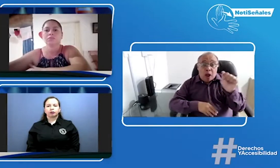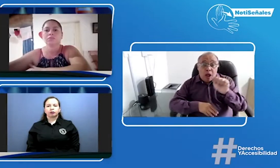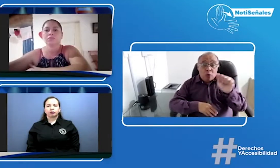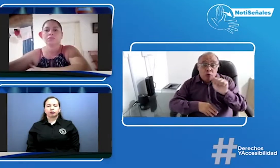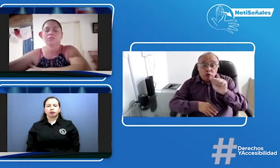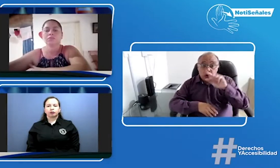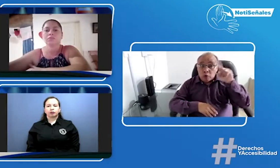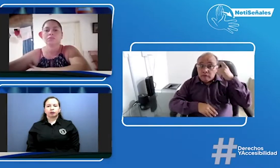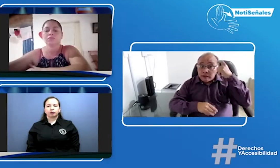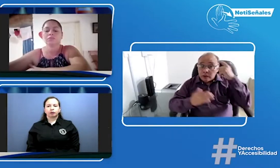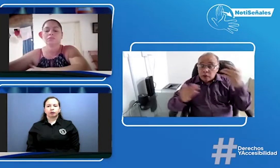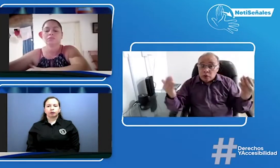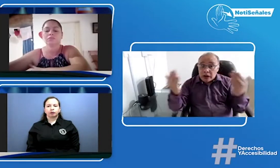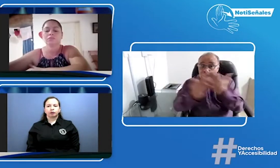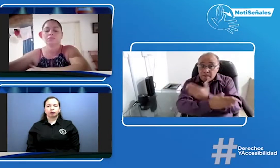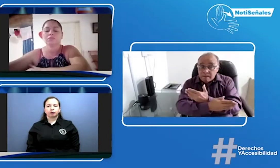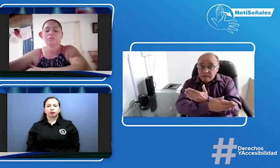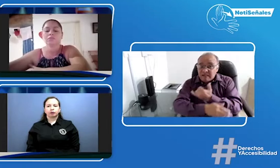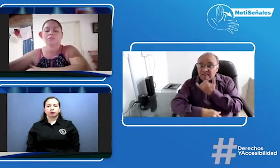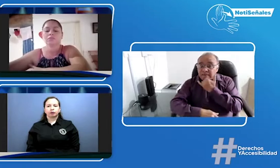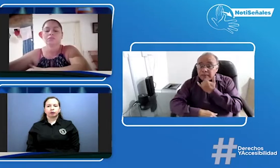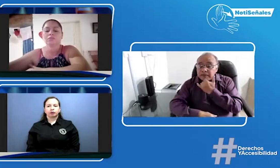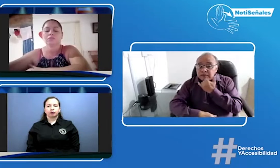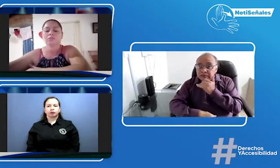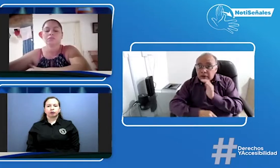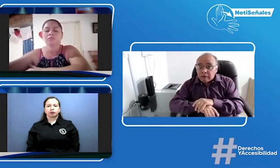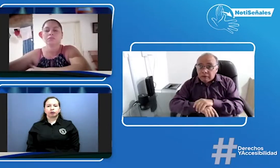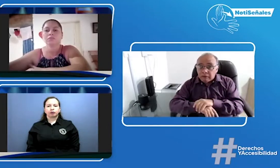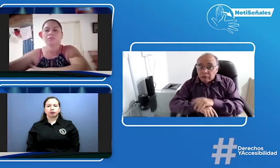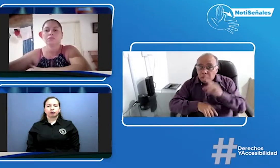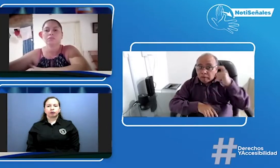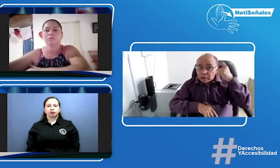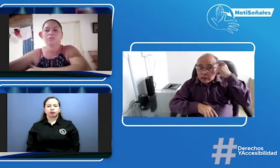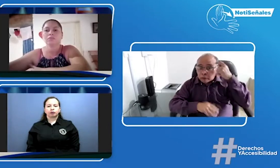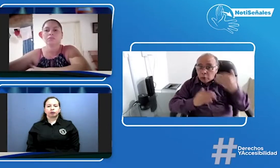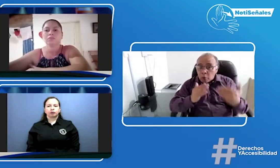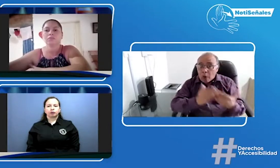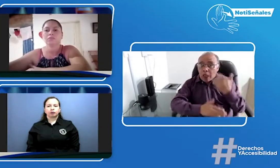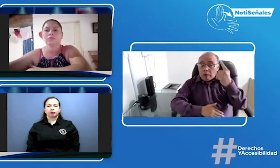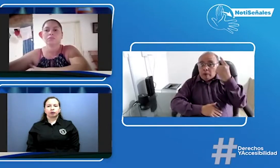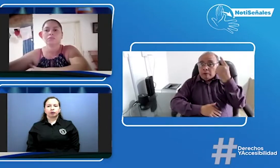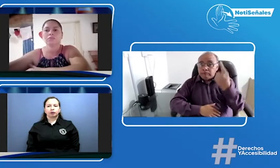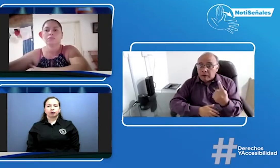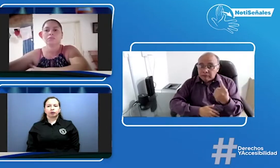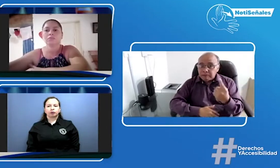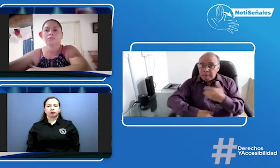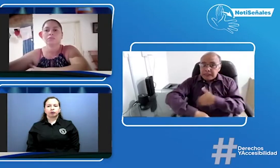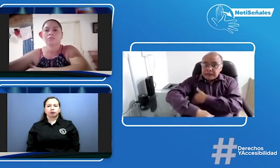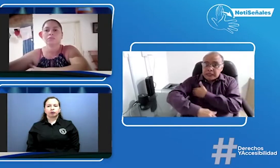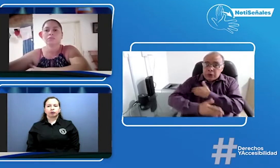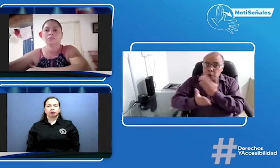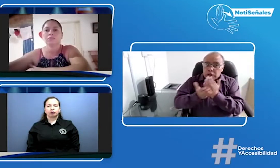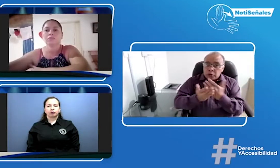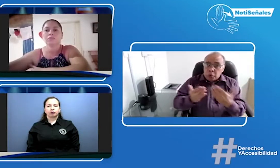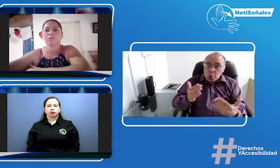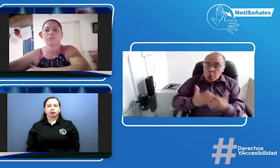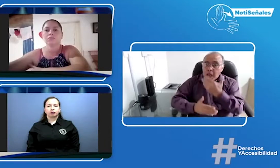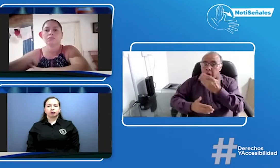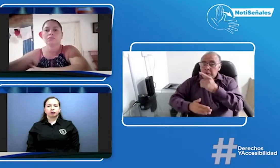sucediendo. Ya vamos para agosto y en agosto vamos a tener cambio de gobierno. No vamos a saber qué va a suceder